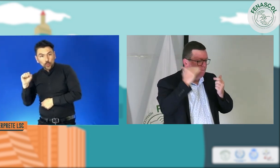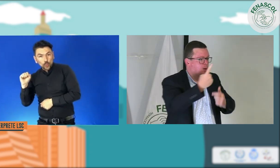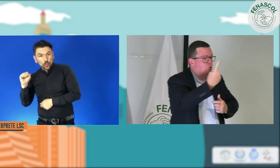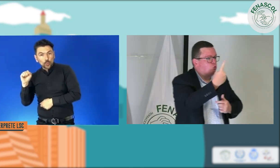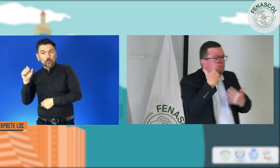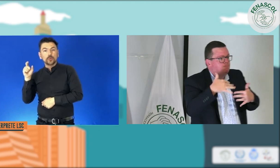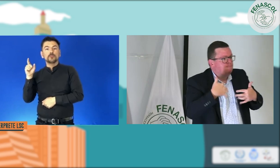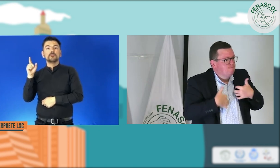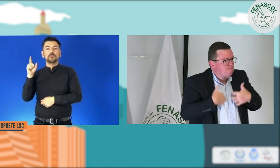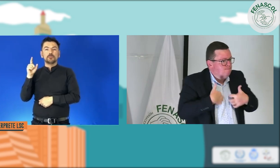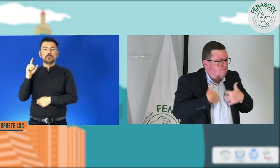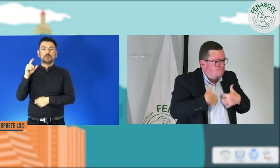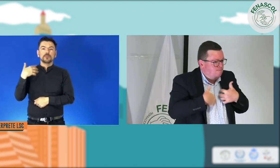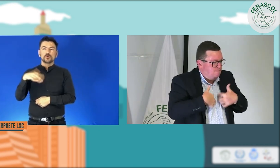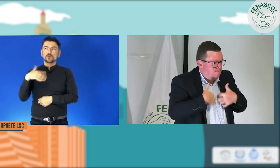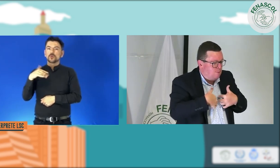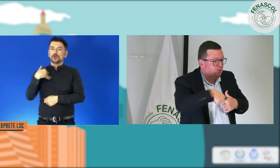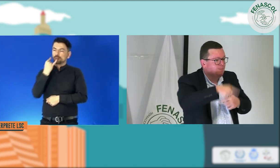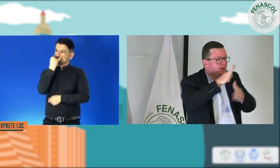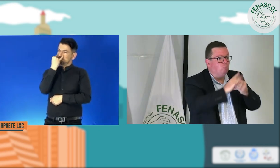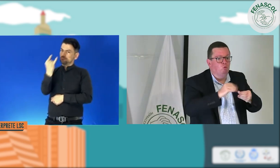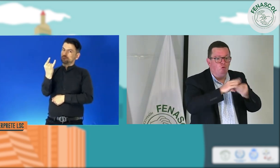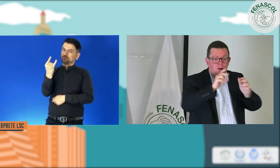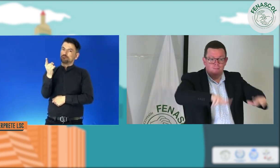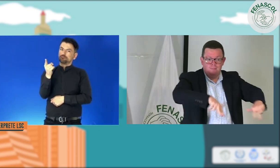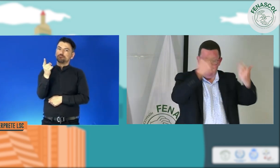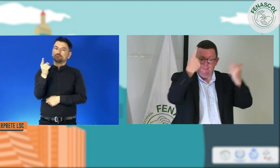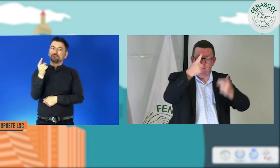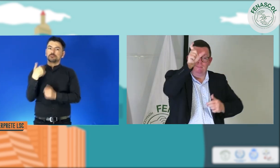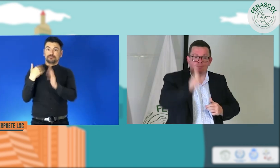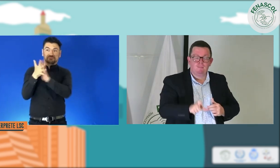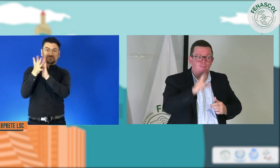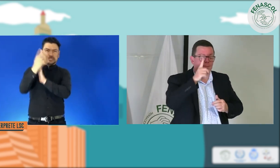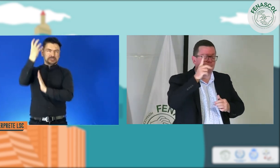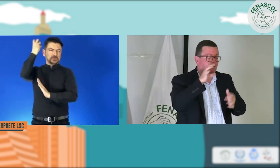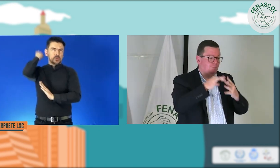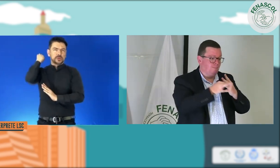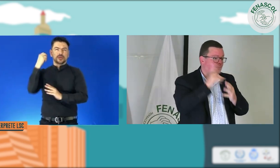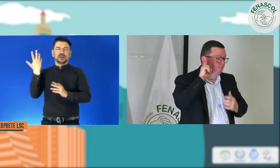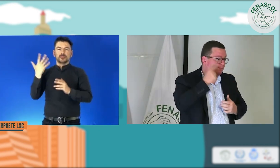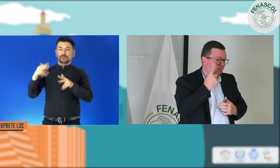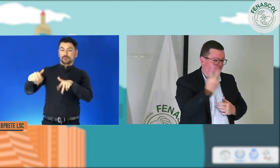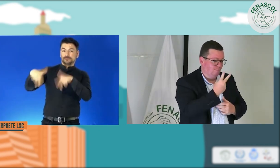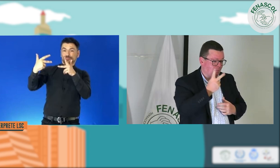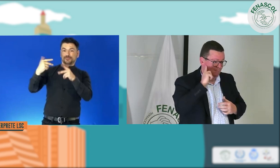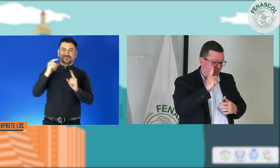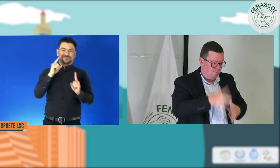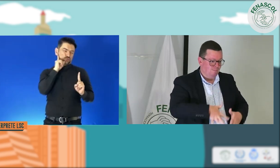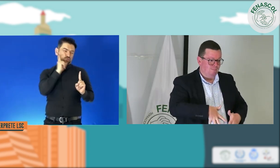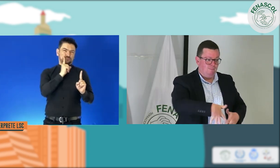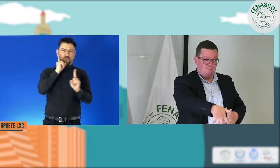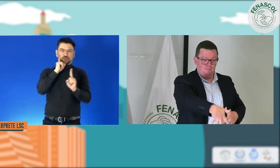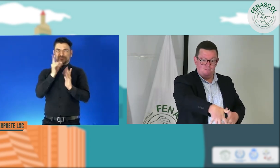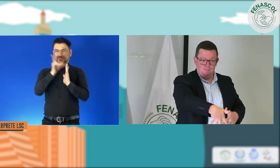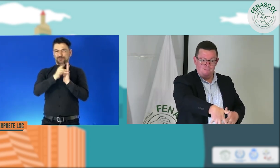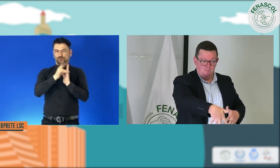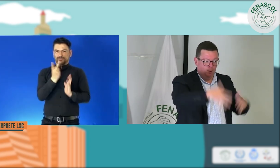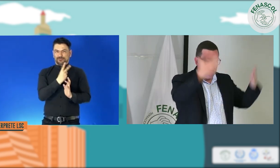y algo que me llama mucho la atención es que hay una persona sorda, dos esposos